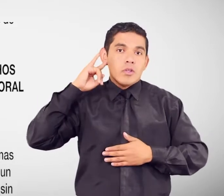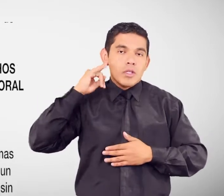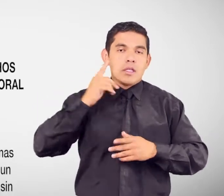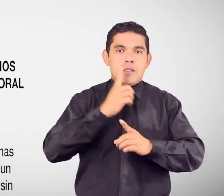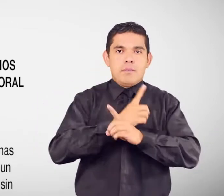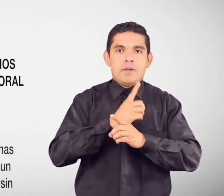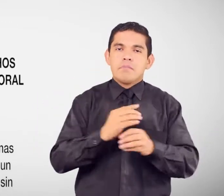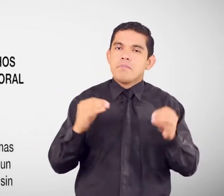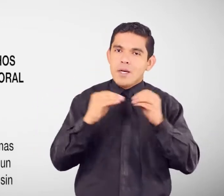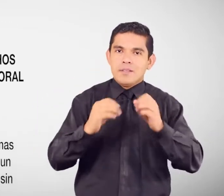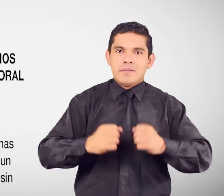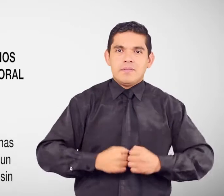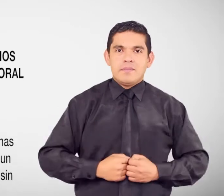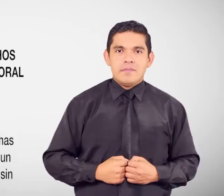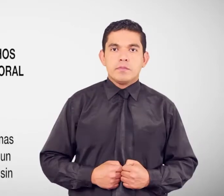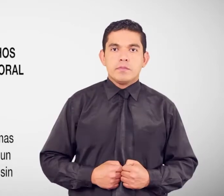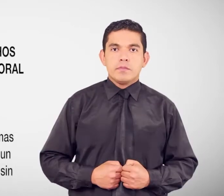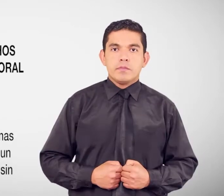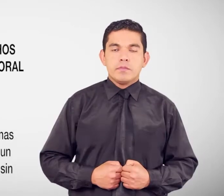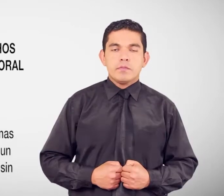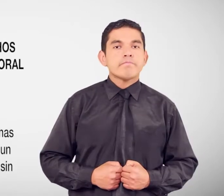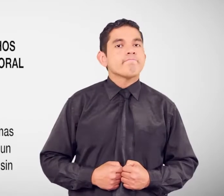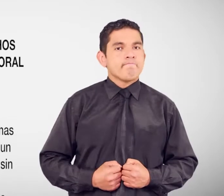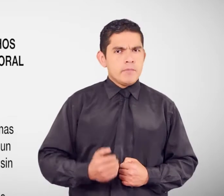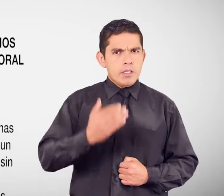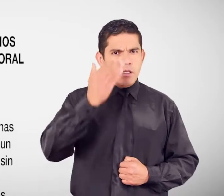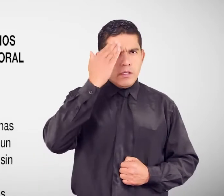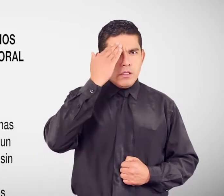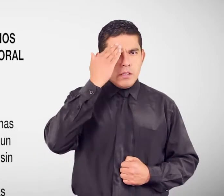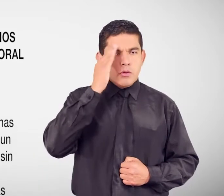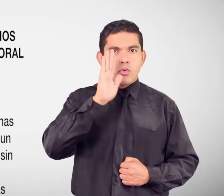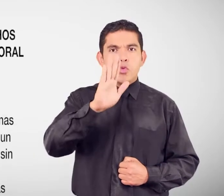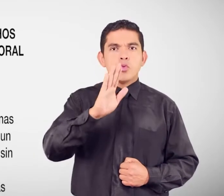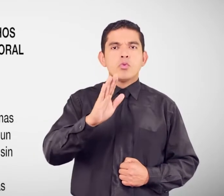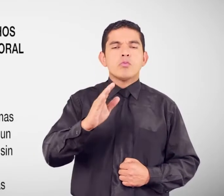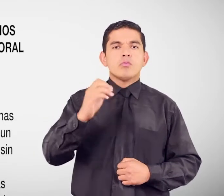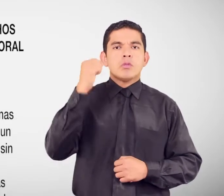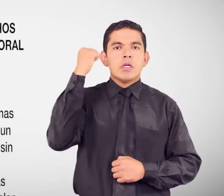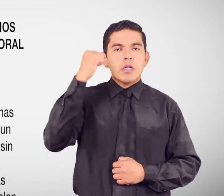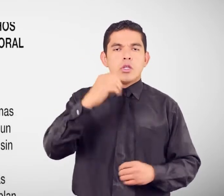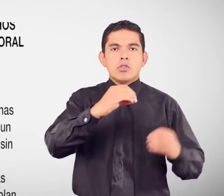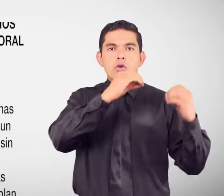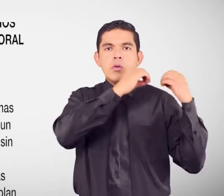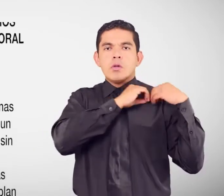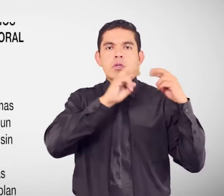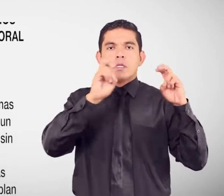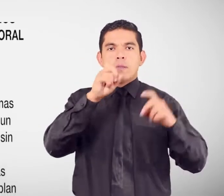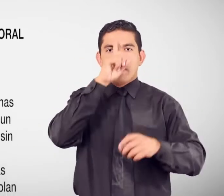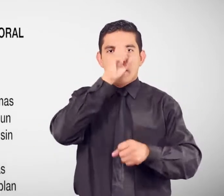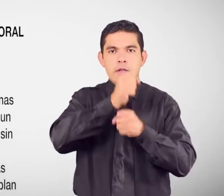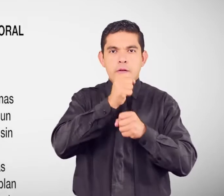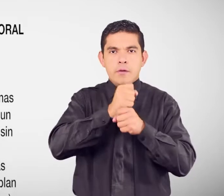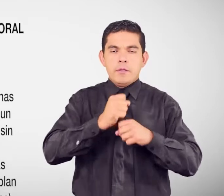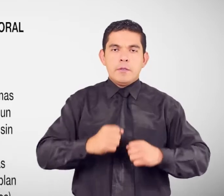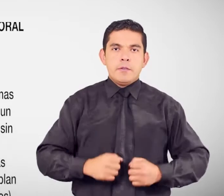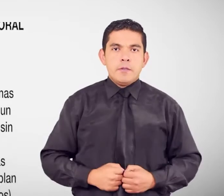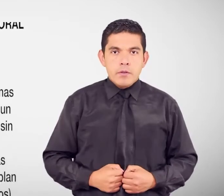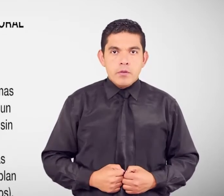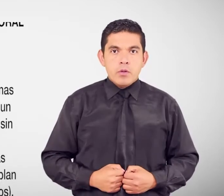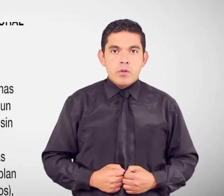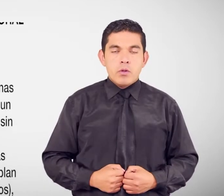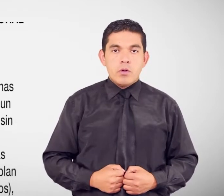discapacidad Conoce cuáles son tus derechos Y obligaciones En materia laboral Jubilación por